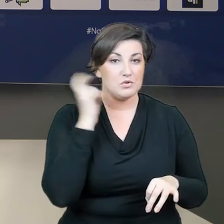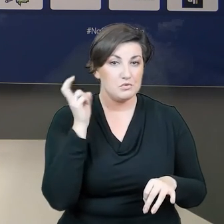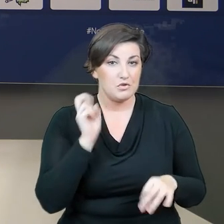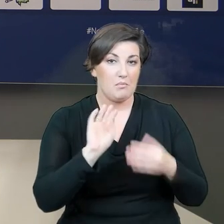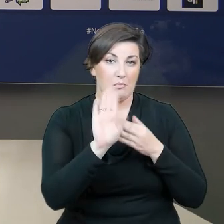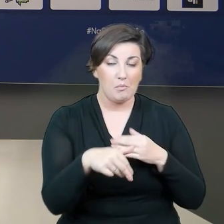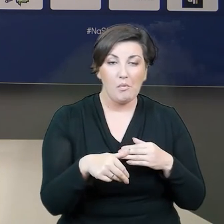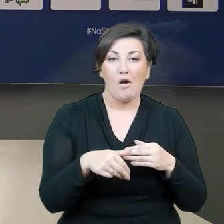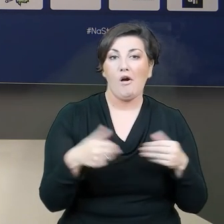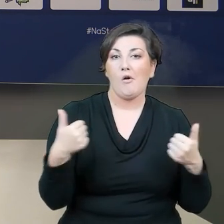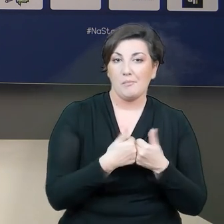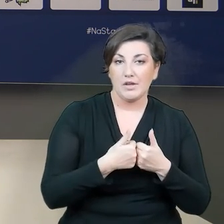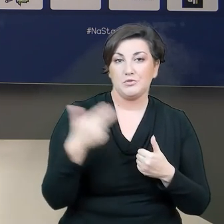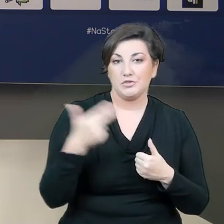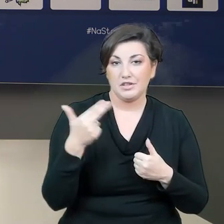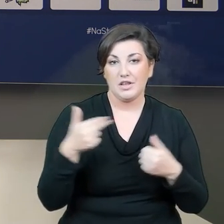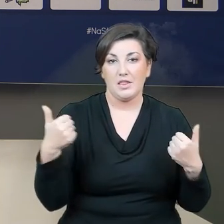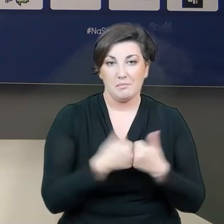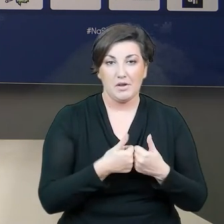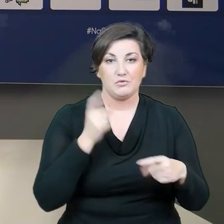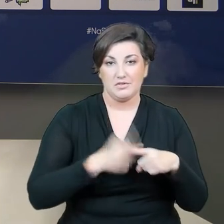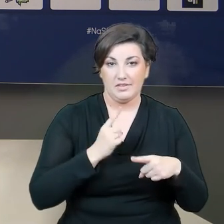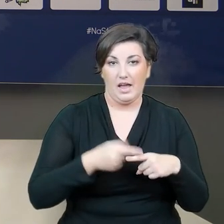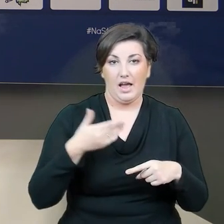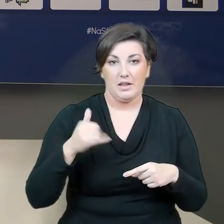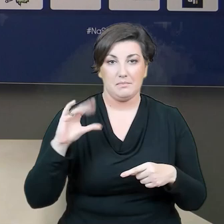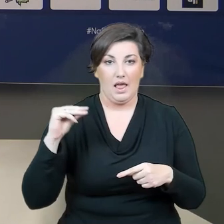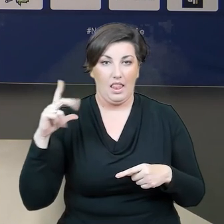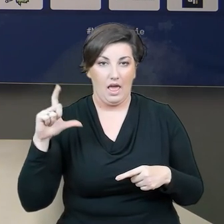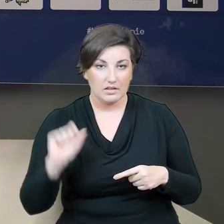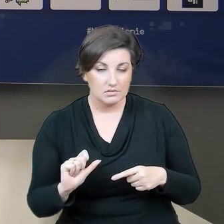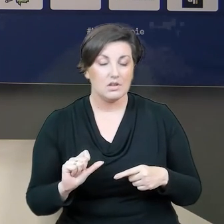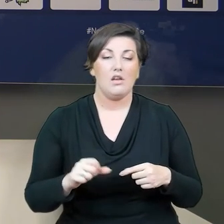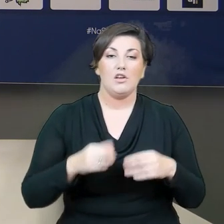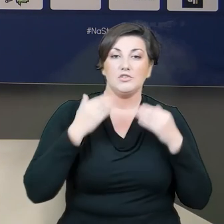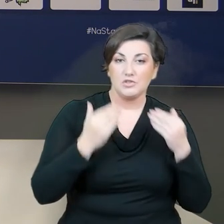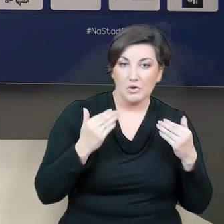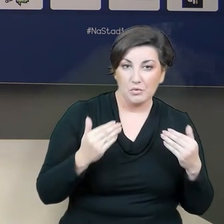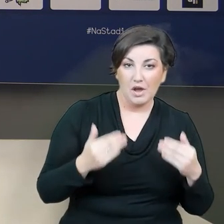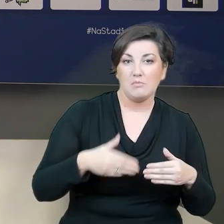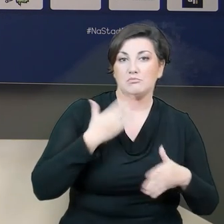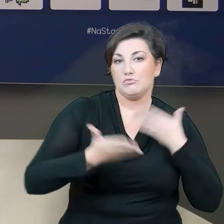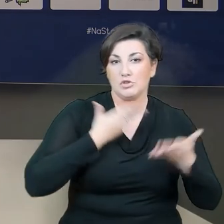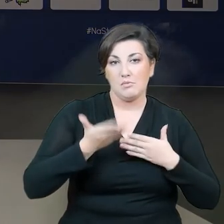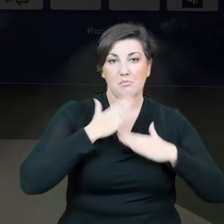niedzielnym meczu ze Stalą Mielec. A na dzisiaj to już wszystko. Życzmy miłego dnia i wszystkiego dobrego. widzenia. Dziękuję bardzo. Dziękuję.